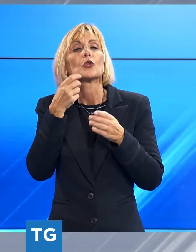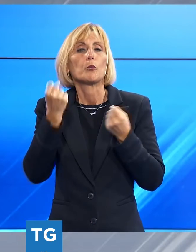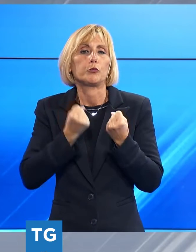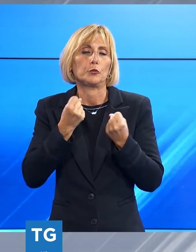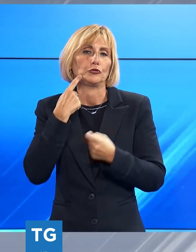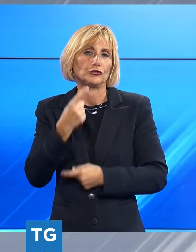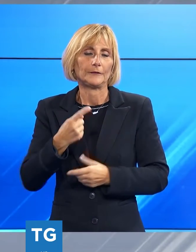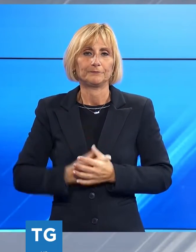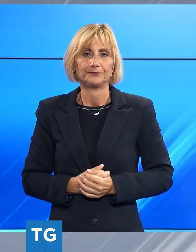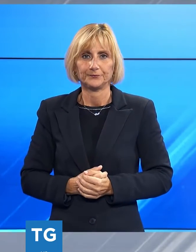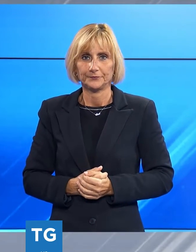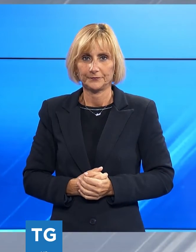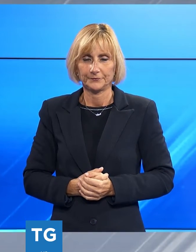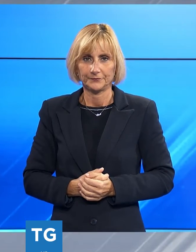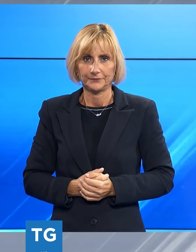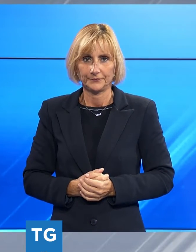commerciali.